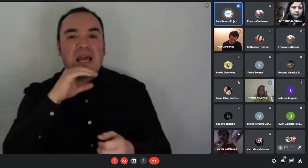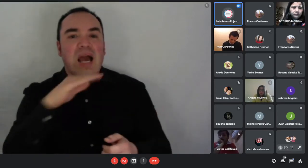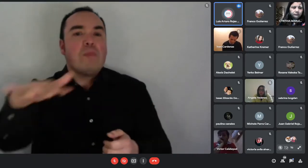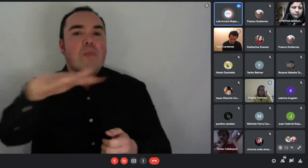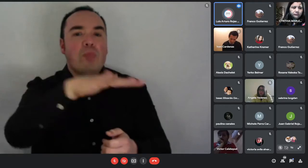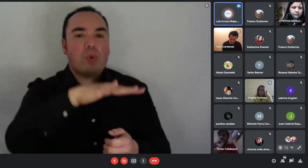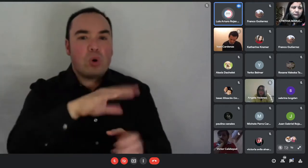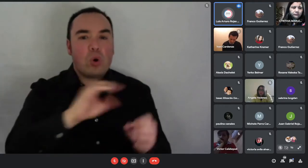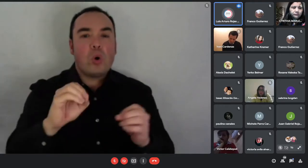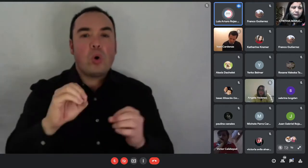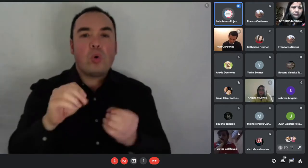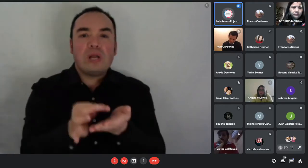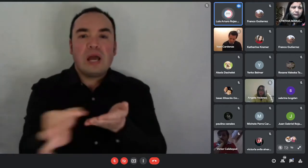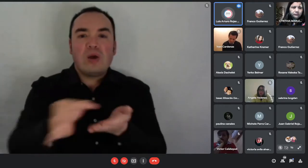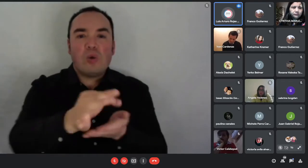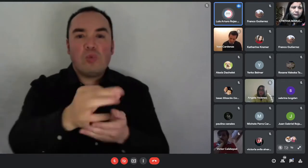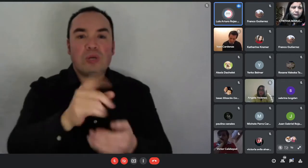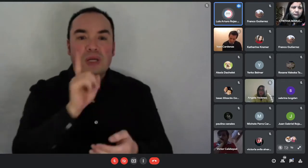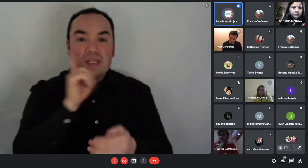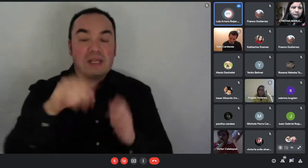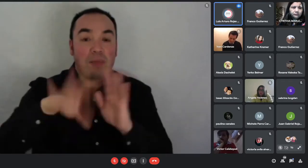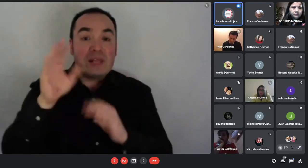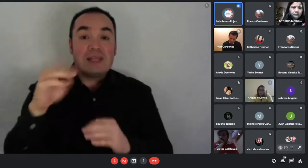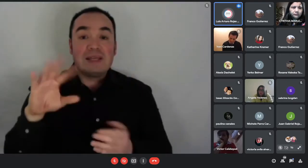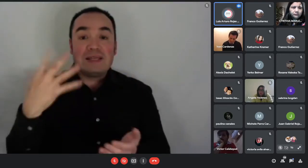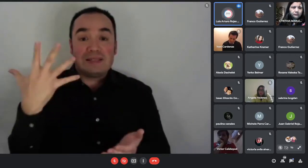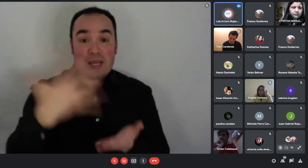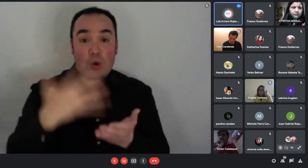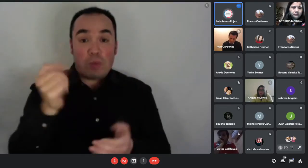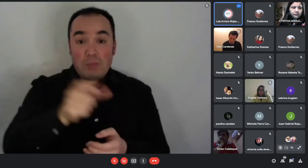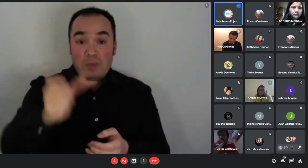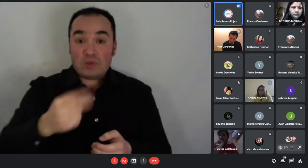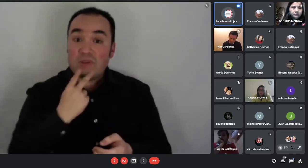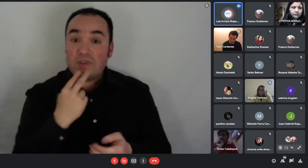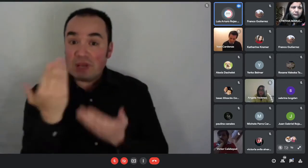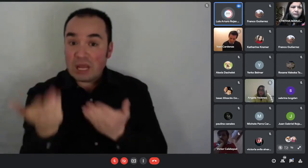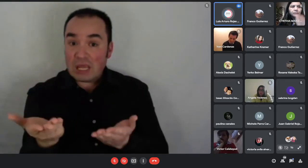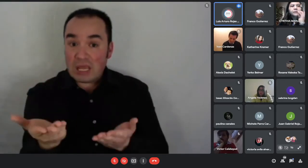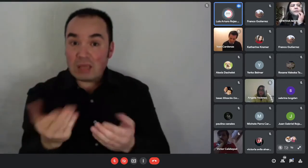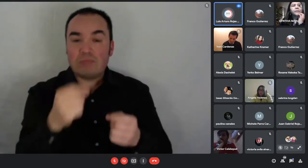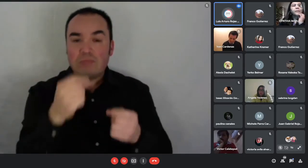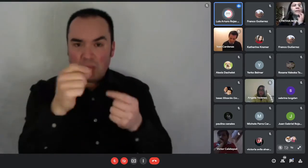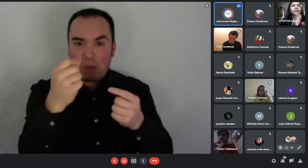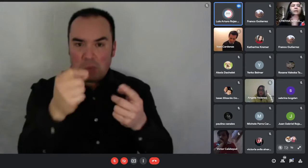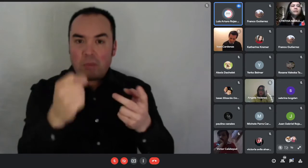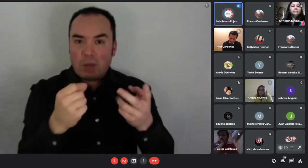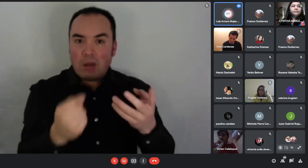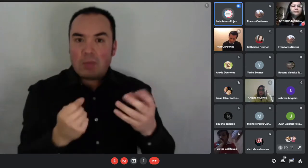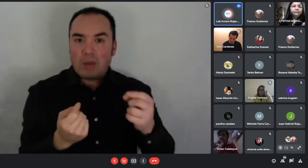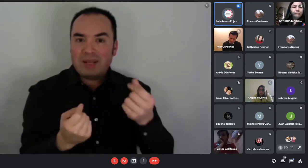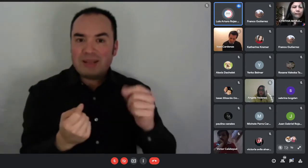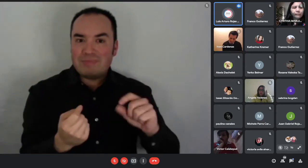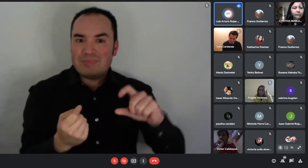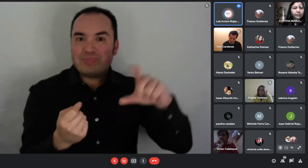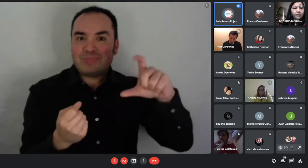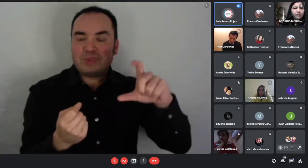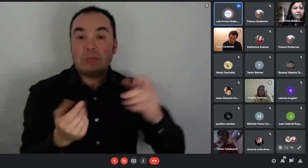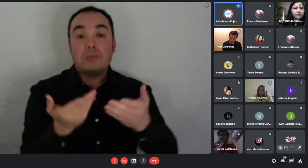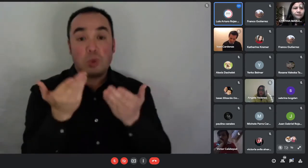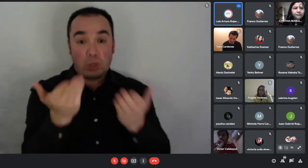menos de 5.000 habitantes, pero ese es un tema que ustedes lo van a poder ir viendo en el momento, cuando en algún